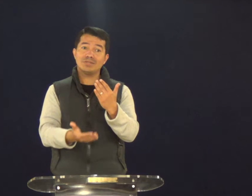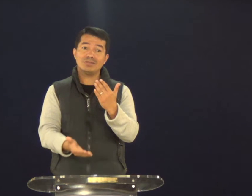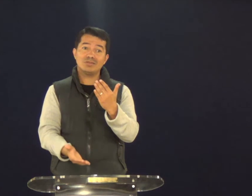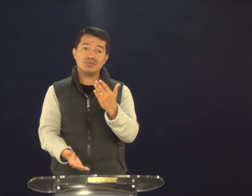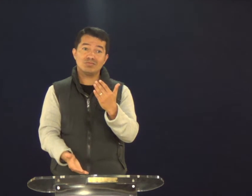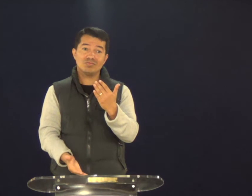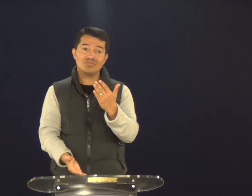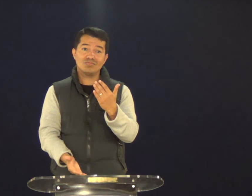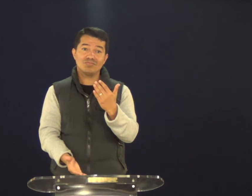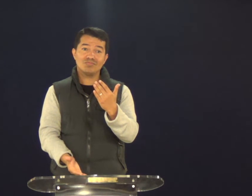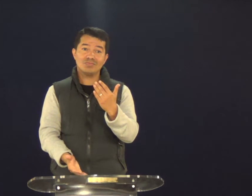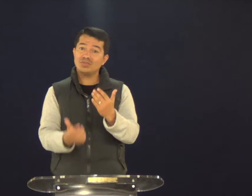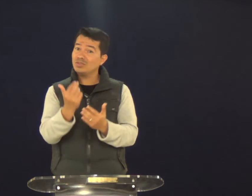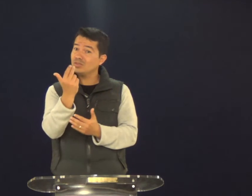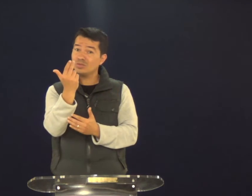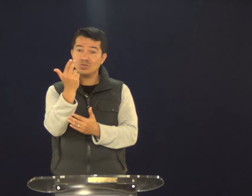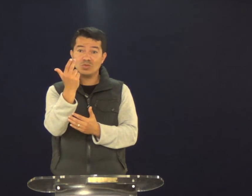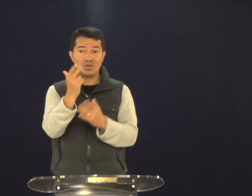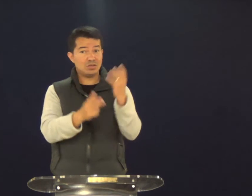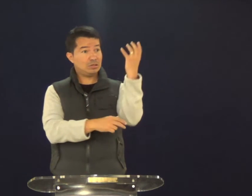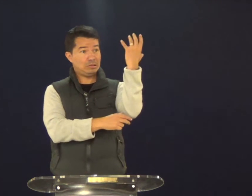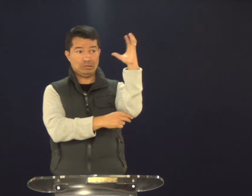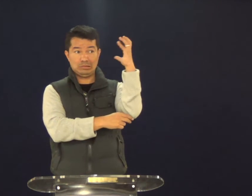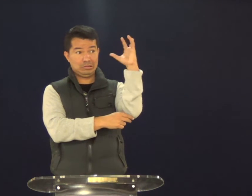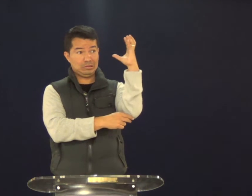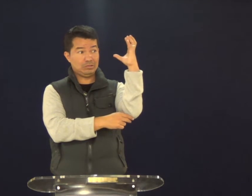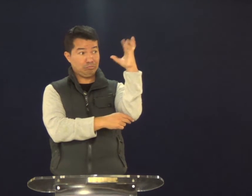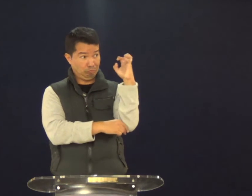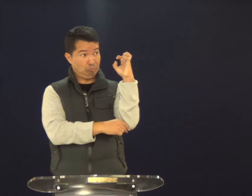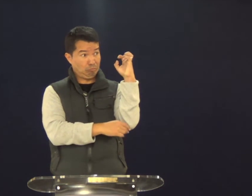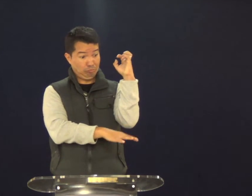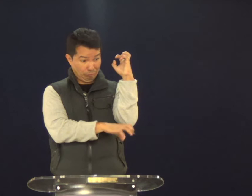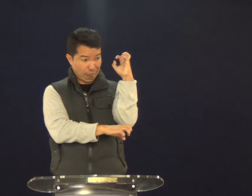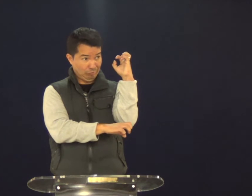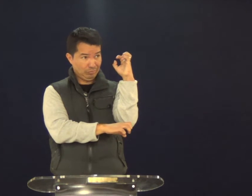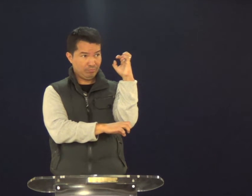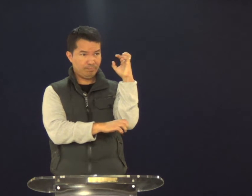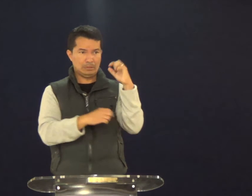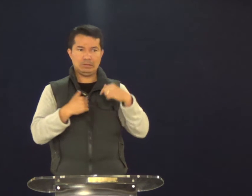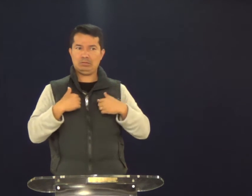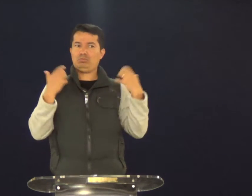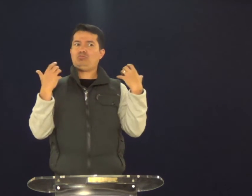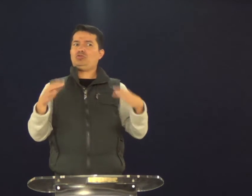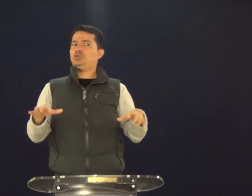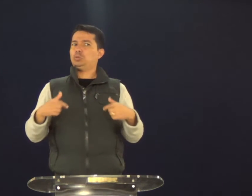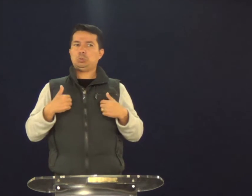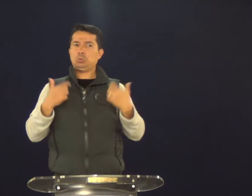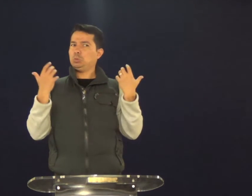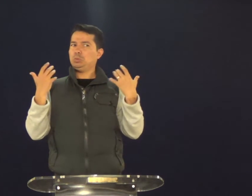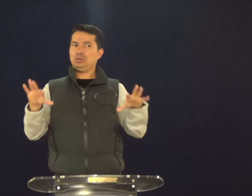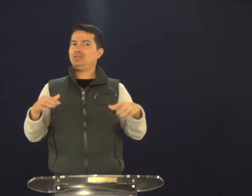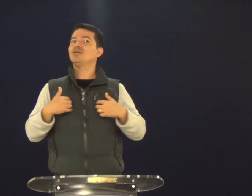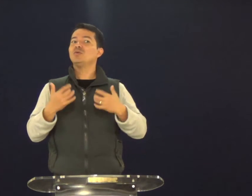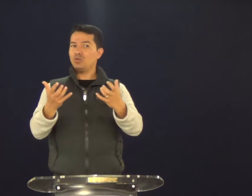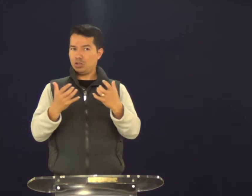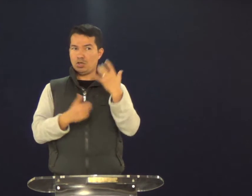árvore vazia. E aí, já não haverá mais tempo. Já era. Eu não quero isso.